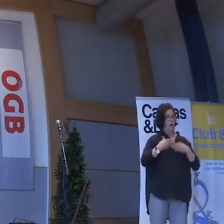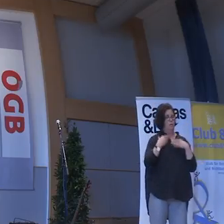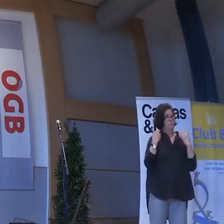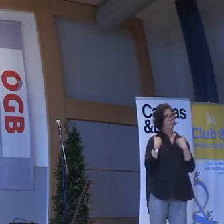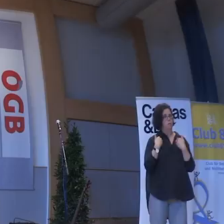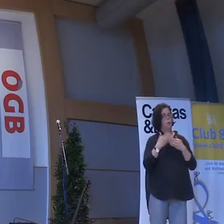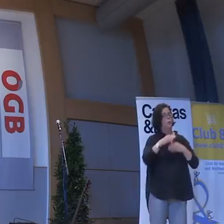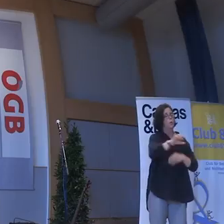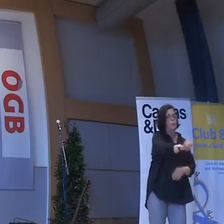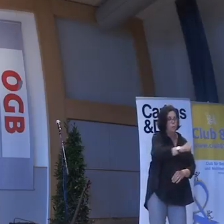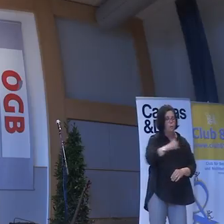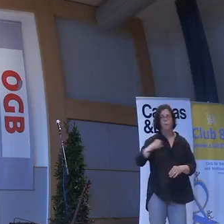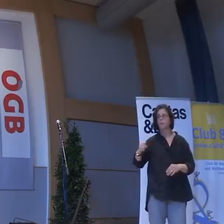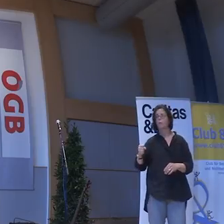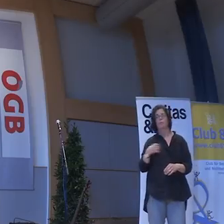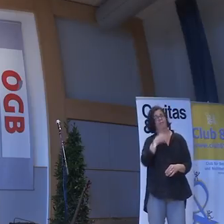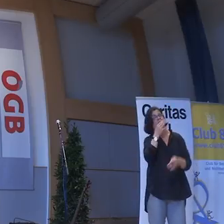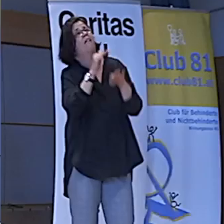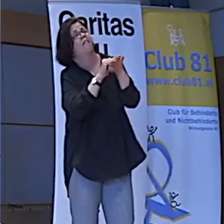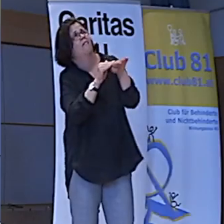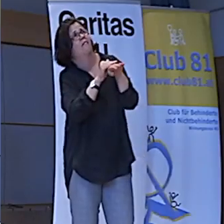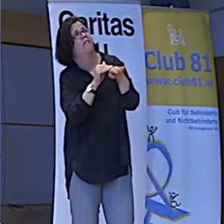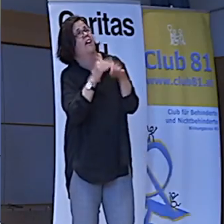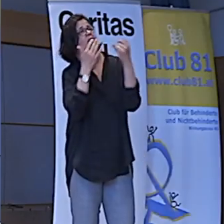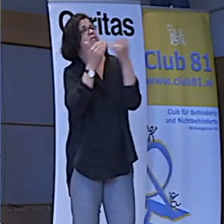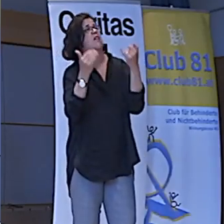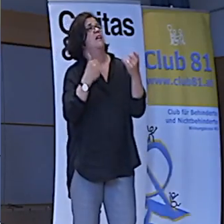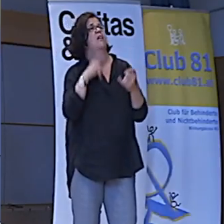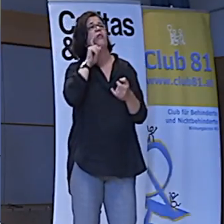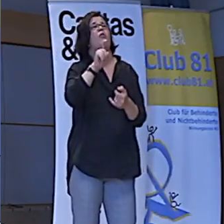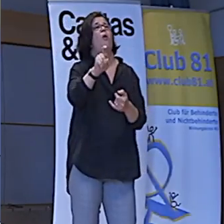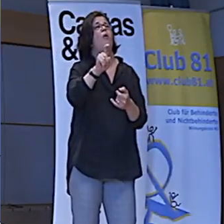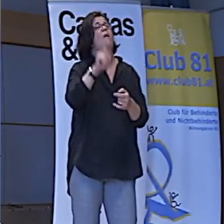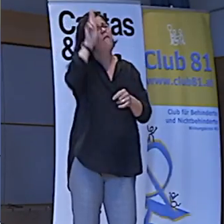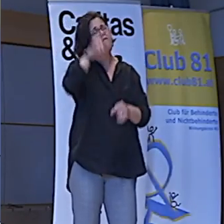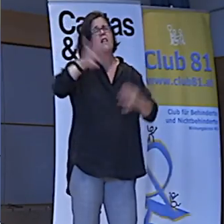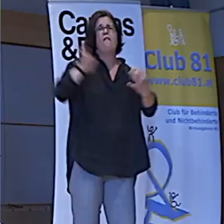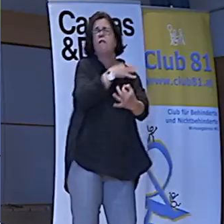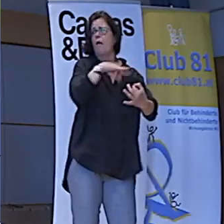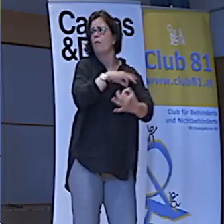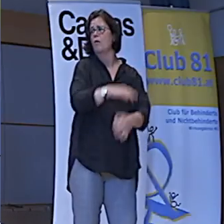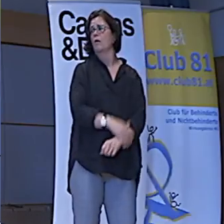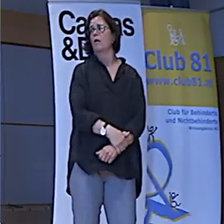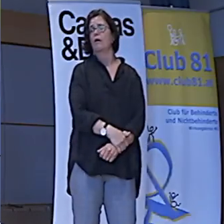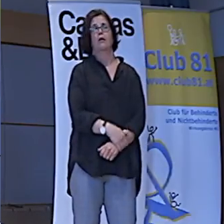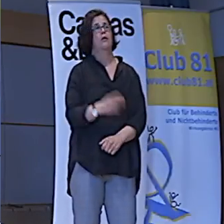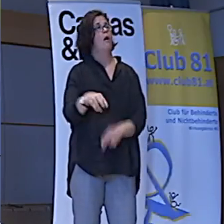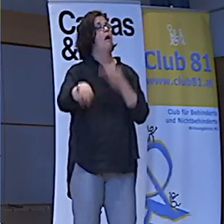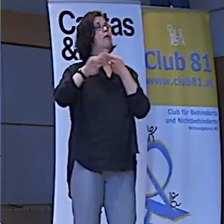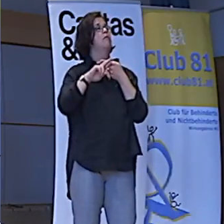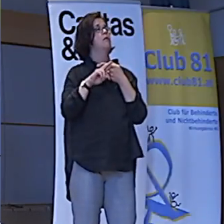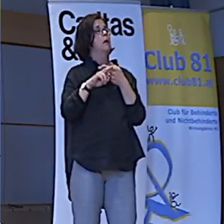Der die Bier aufmacht. Und dem fragt er. Entschuldigung. Wie kommt man zu den Wiener Philharmonikern? Und der Typ sagt.